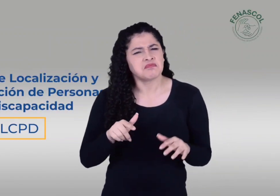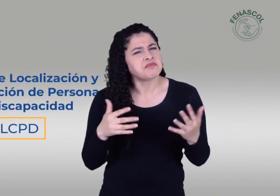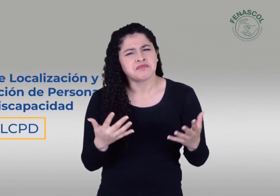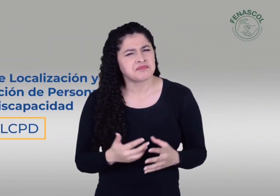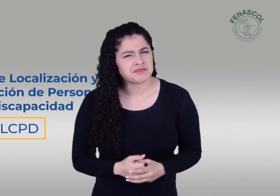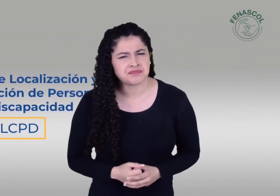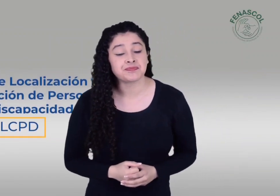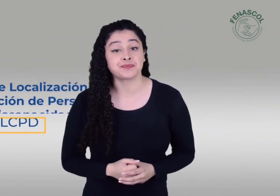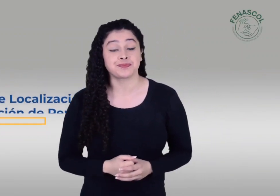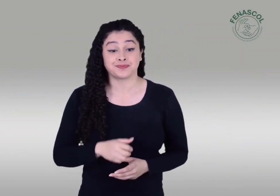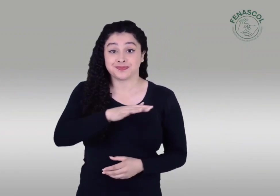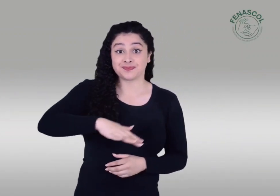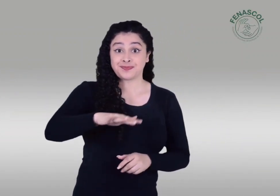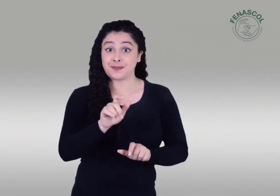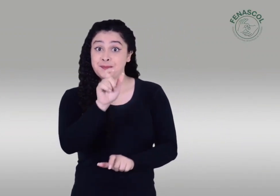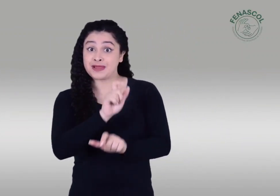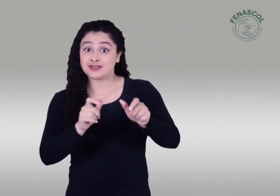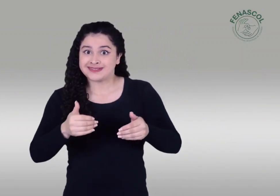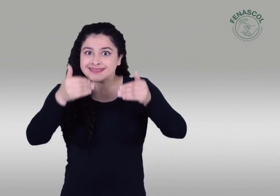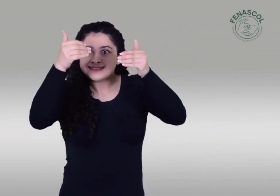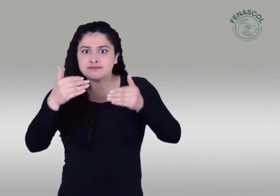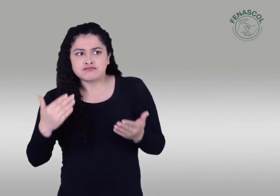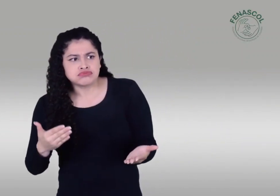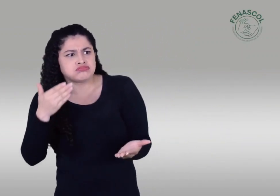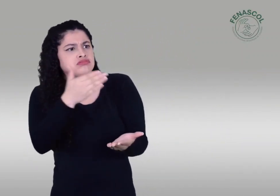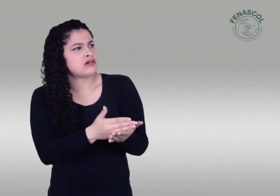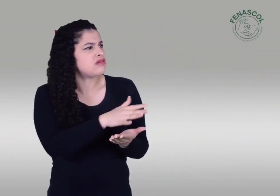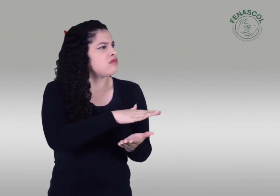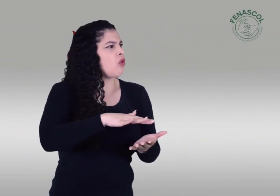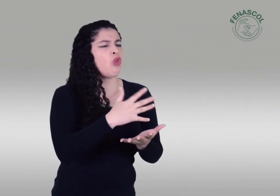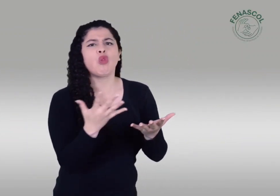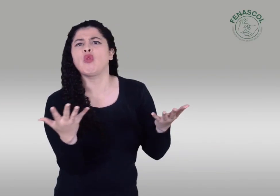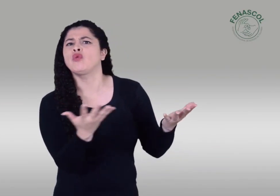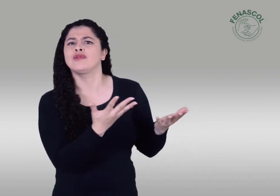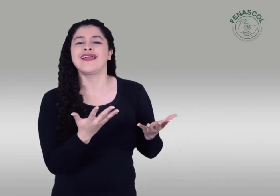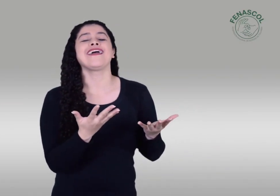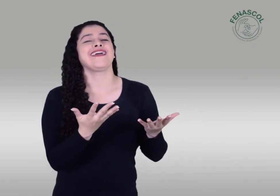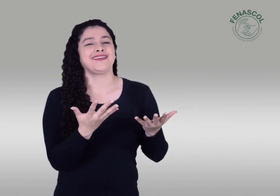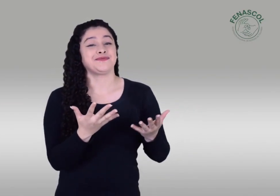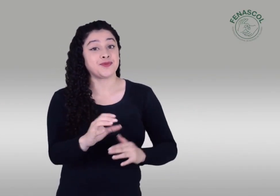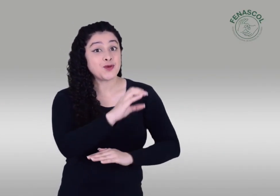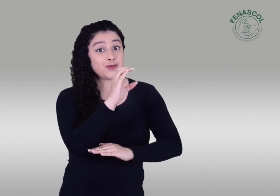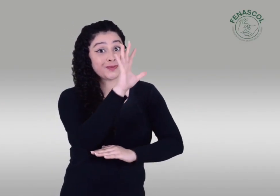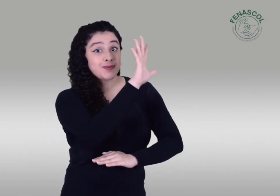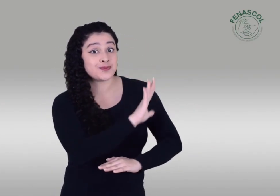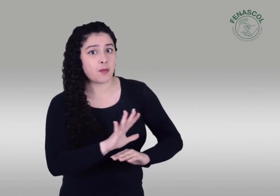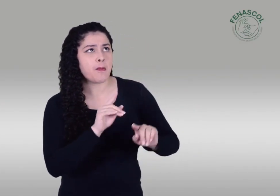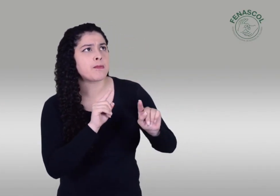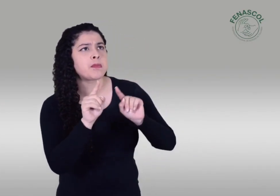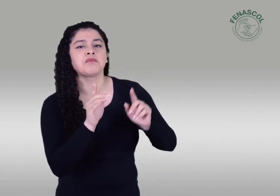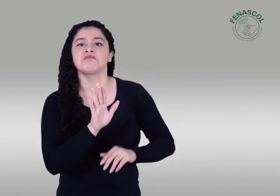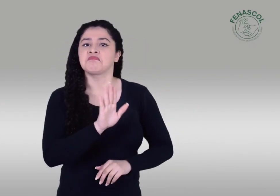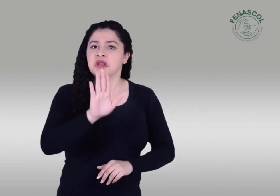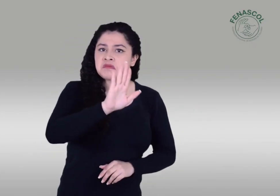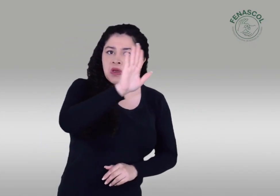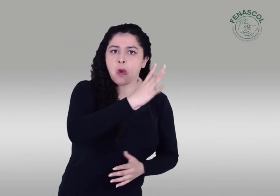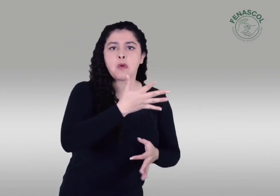Las personas con discapacidad que quieren realizar el trámite para el certificado deben acceder a las IPS